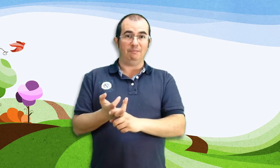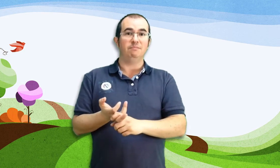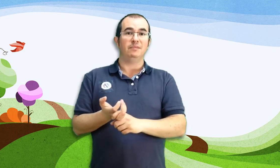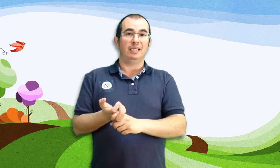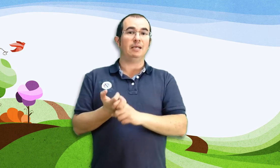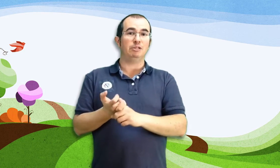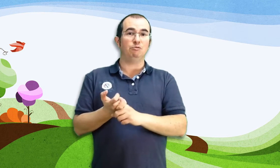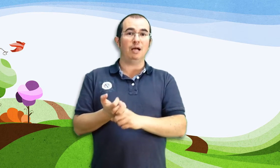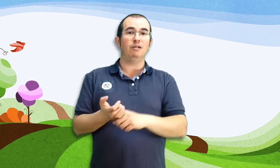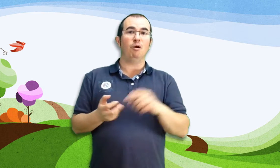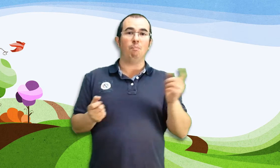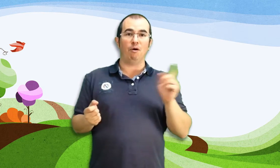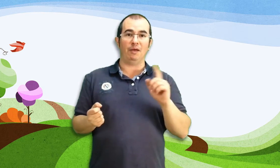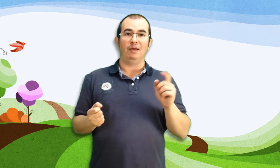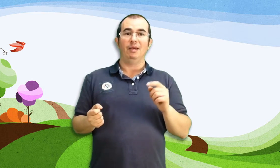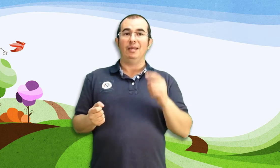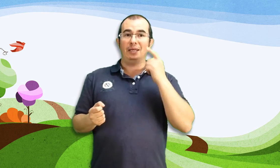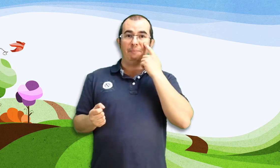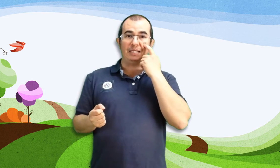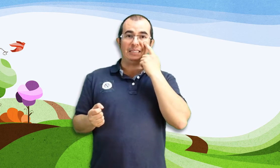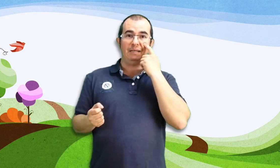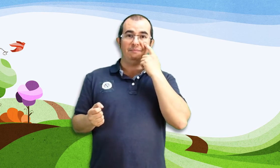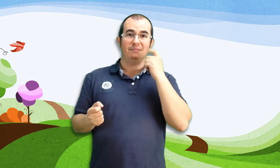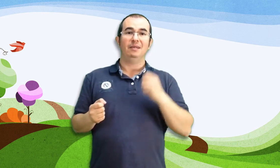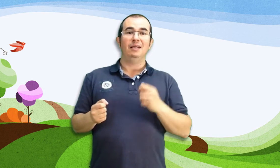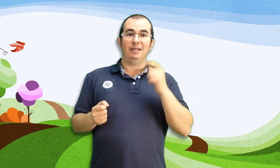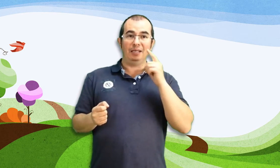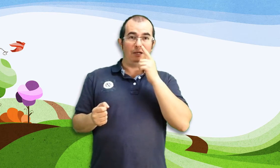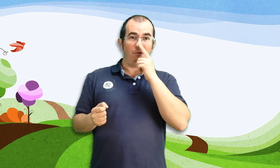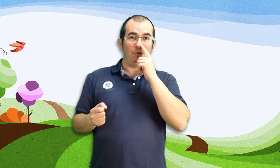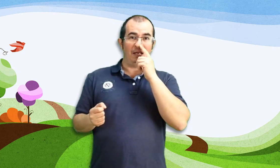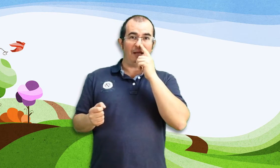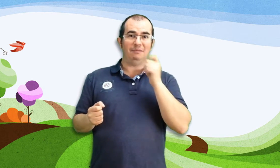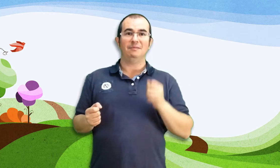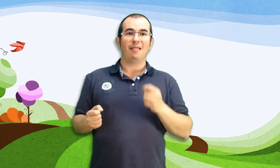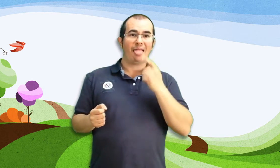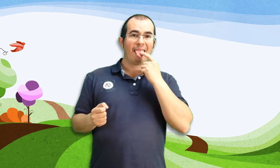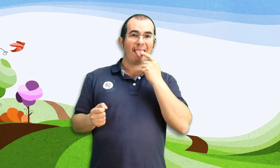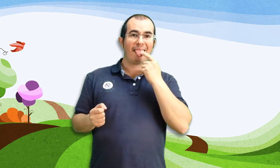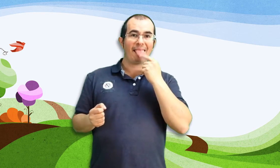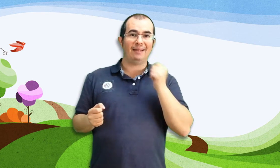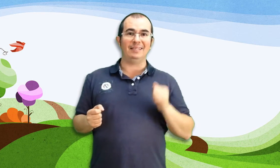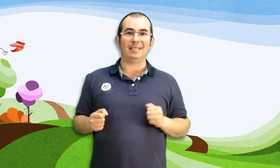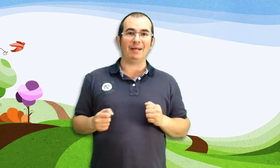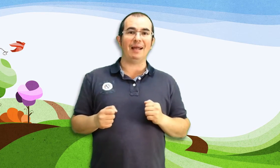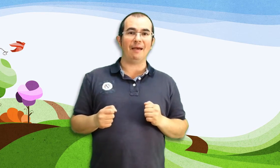Esta mestura non pode Nin verse Nin ulila Nin saber a nada